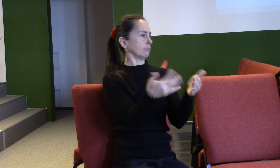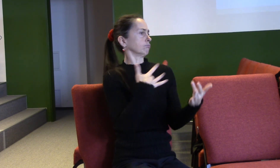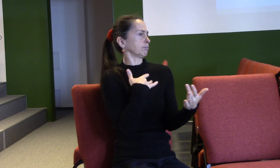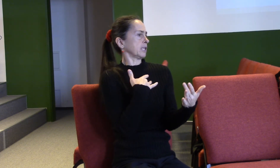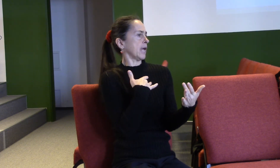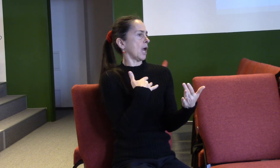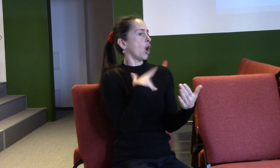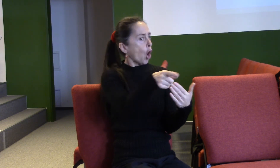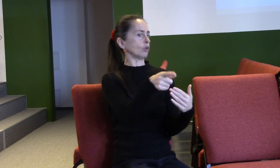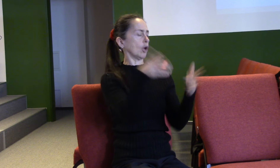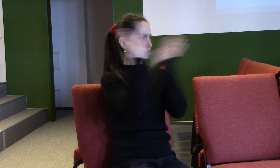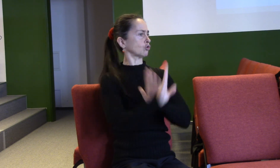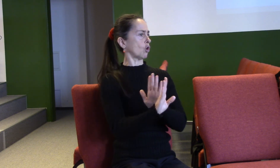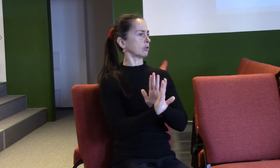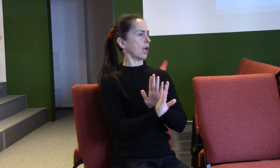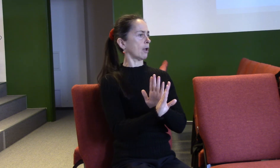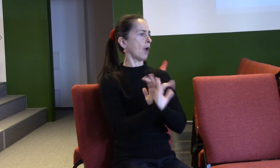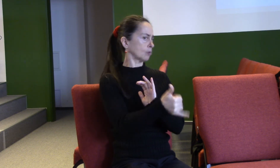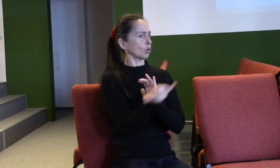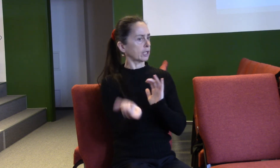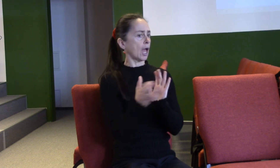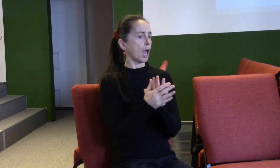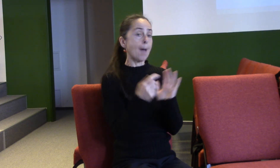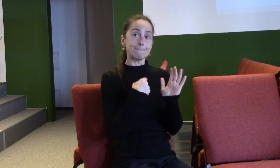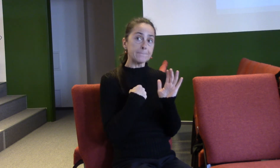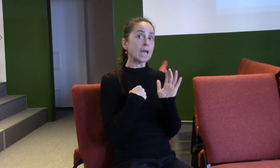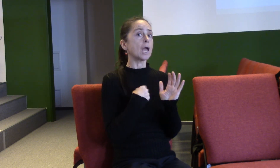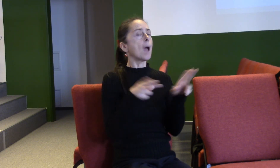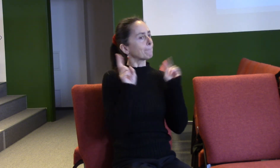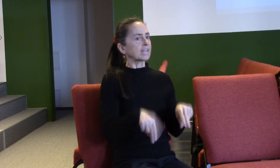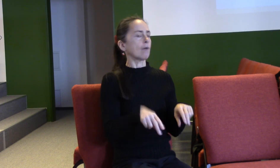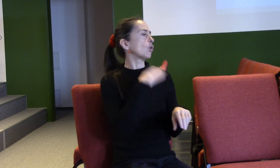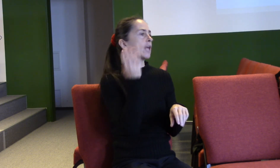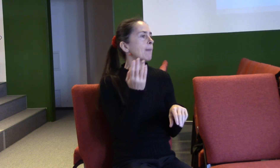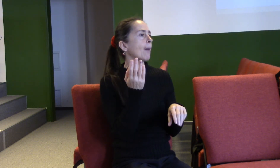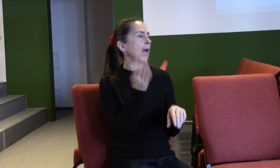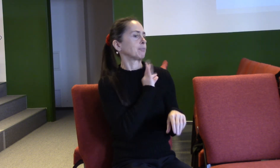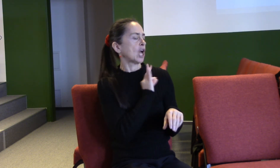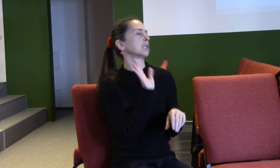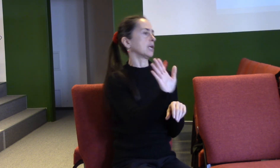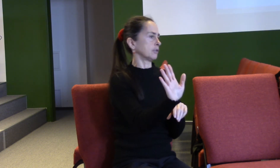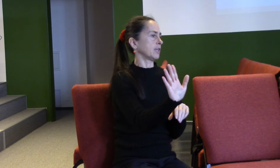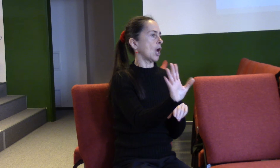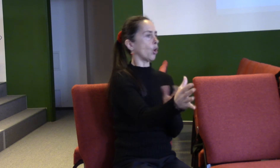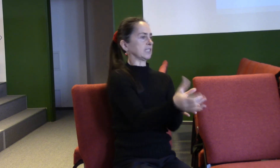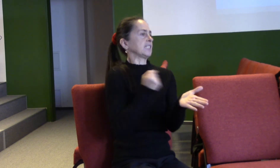koncu nemáme žádný nárok na jeho přátelství. Ale pokud by nám okamžitě věnoval svou důvěru,